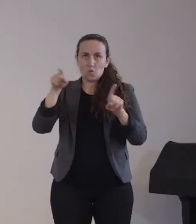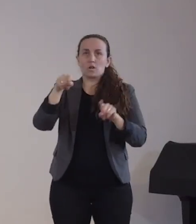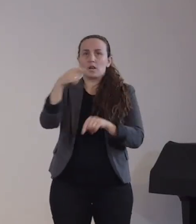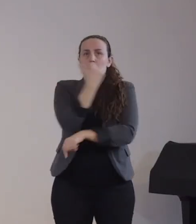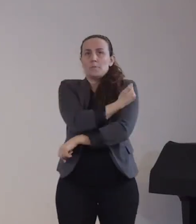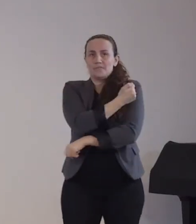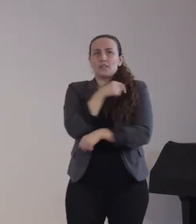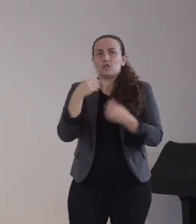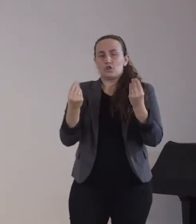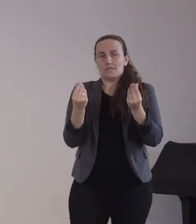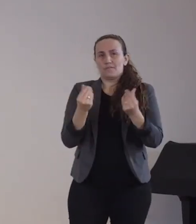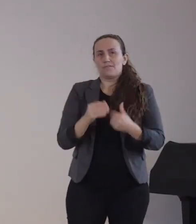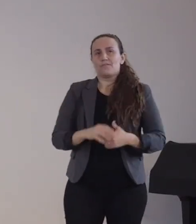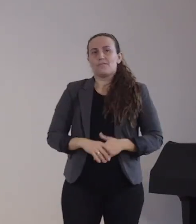Ich glaube, das war es im Wesentlichen.